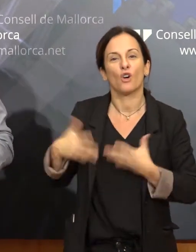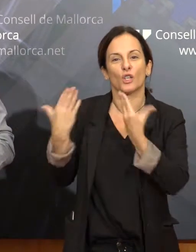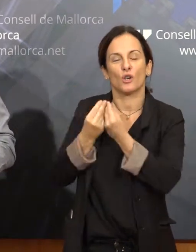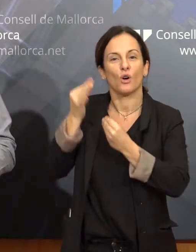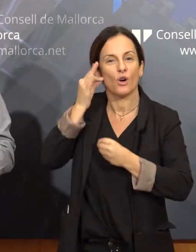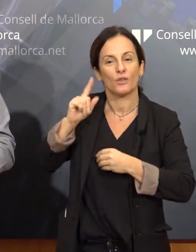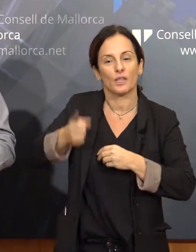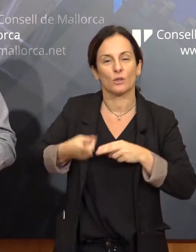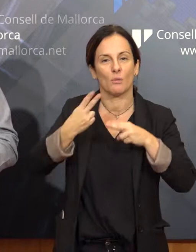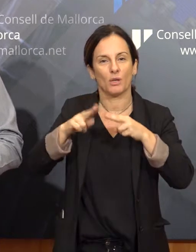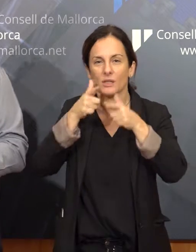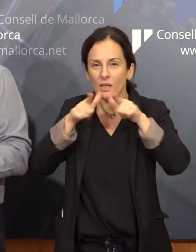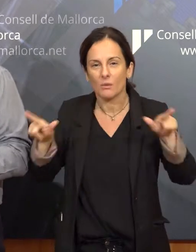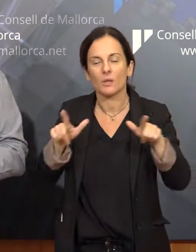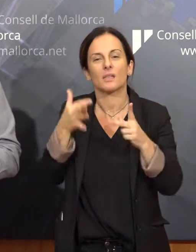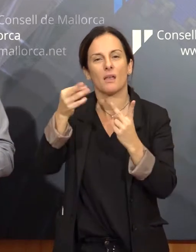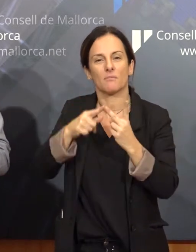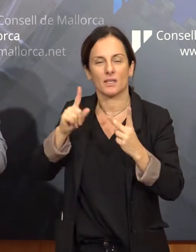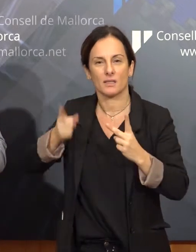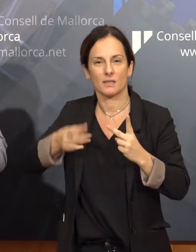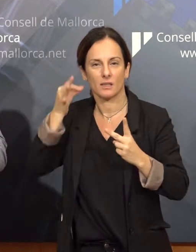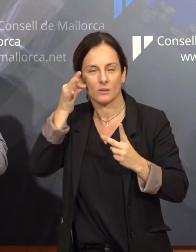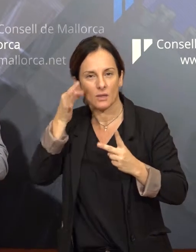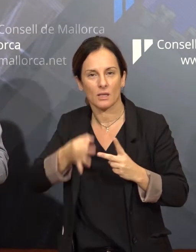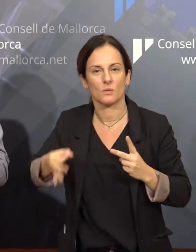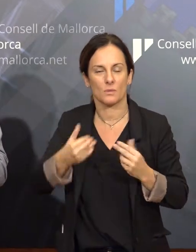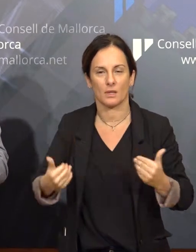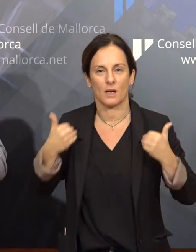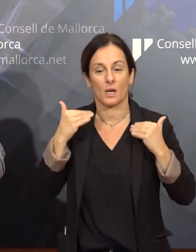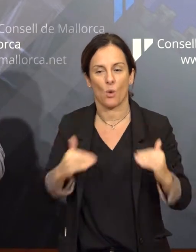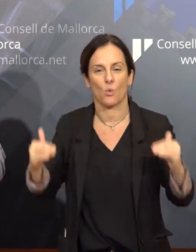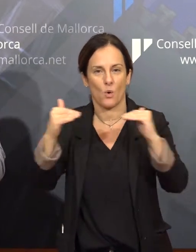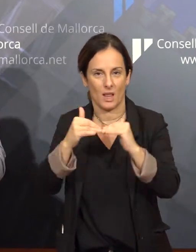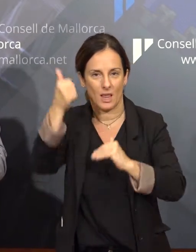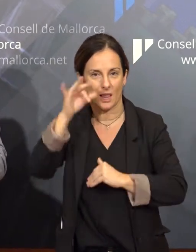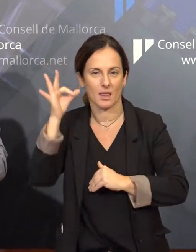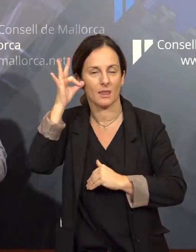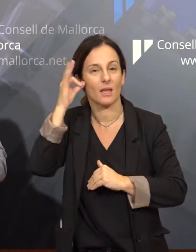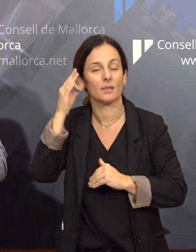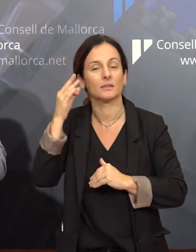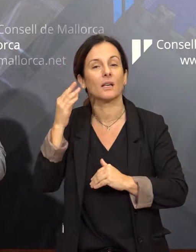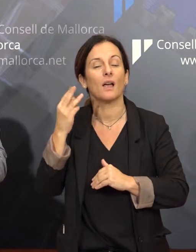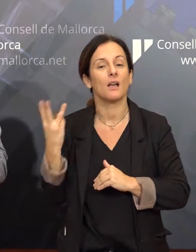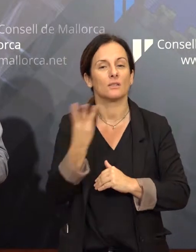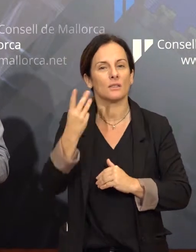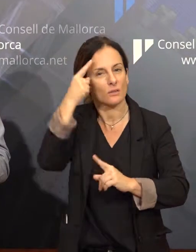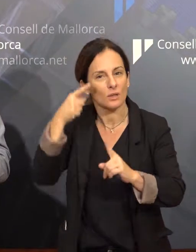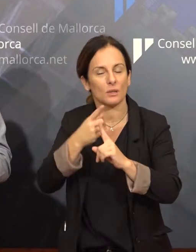Lingüística i la directora insular d'Igualtat per presentar la nova guia d'estil de llenguatge no sexista.